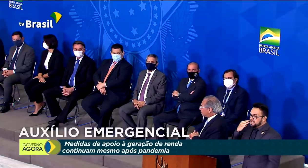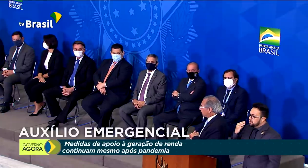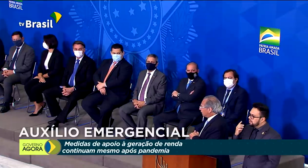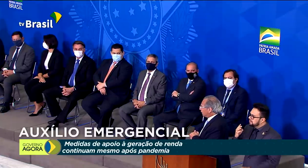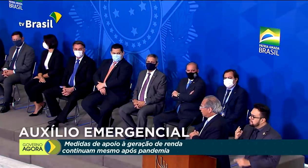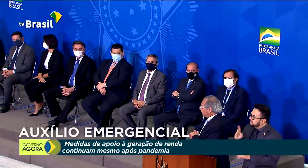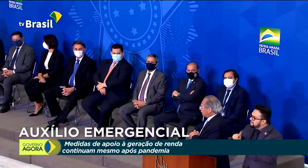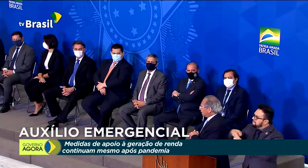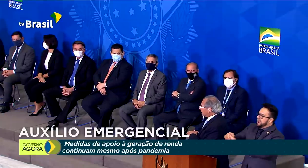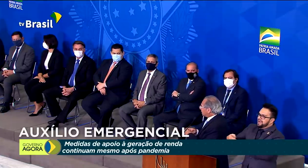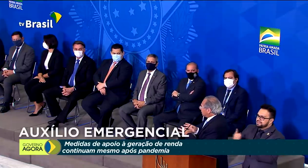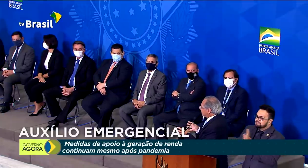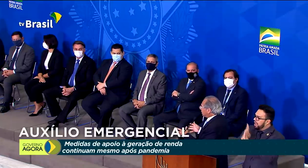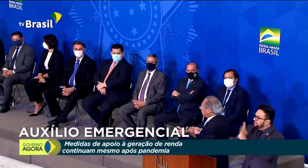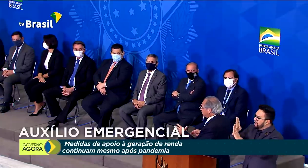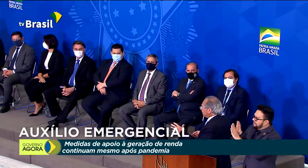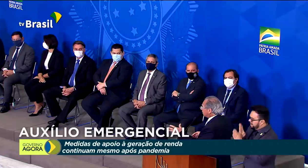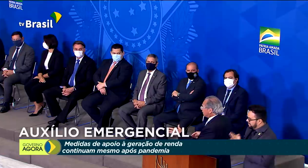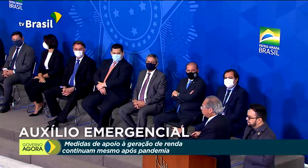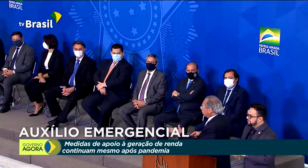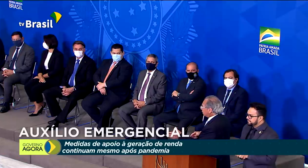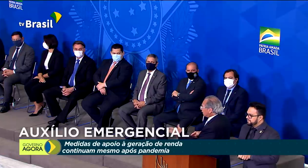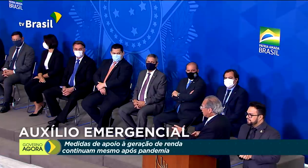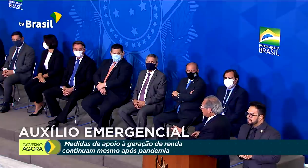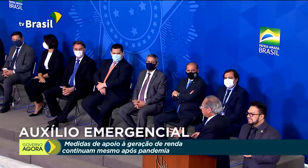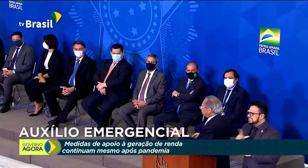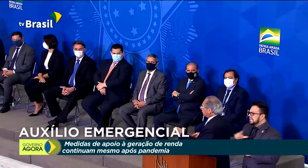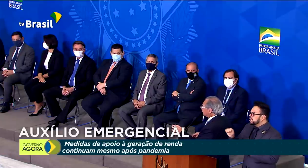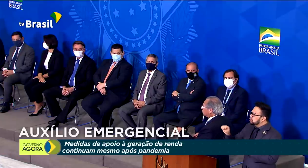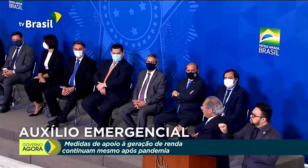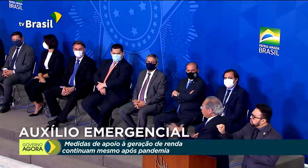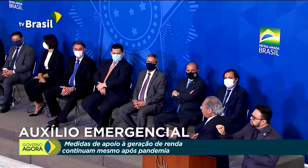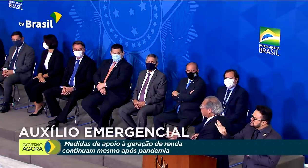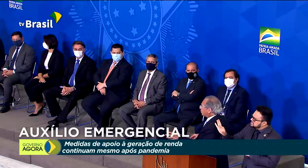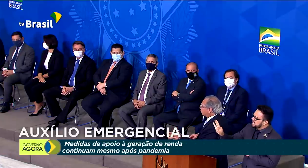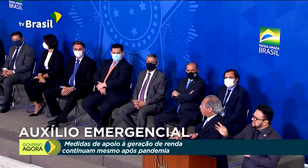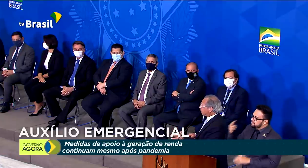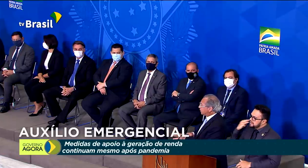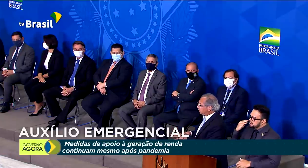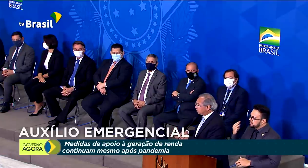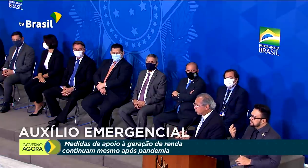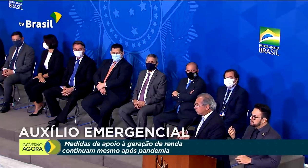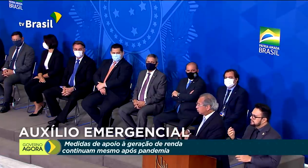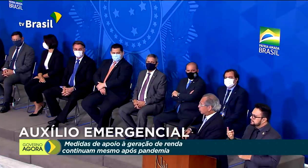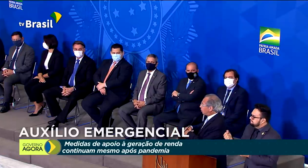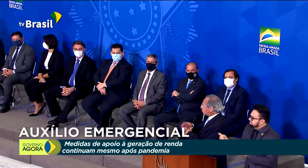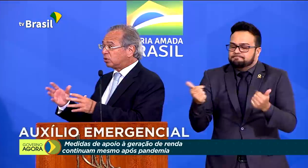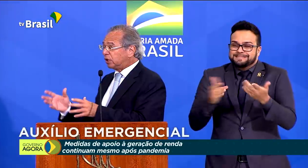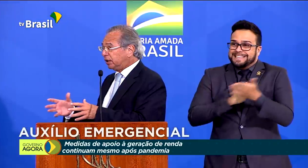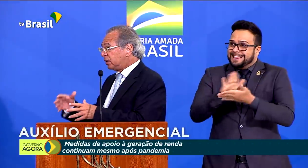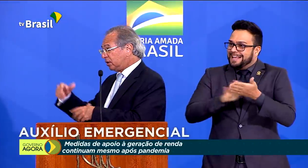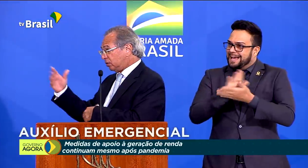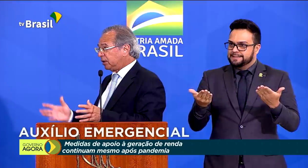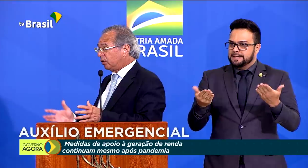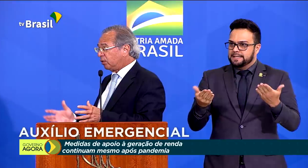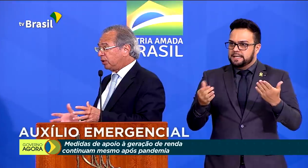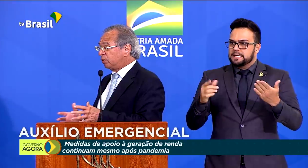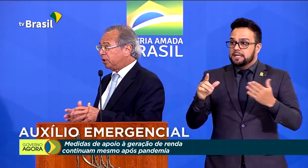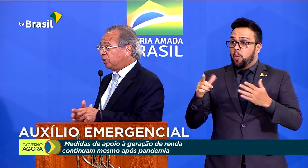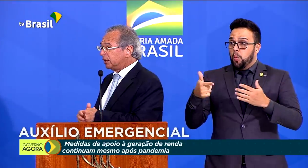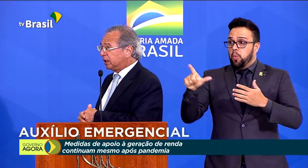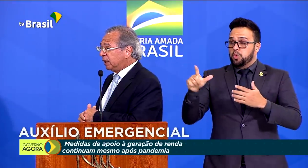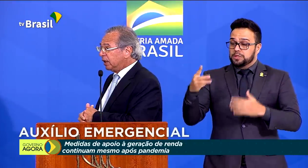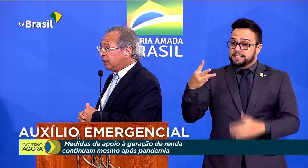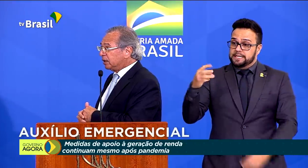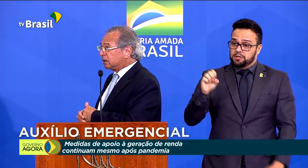descobrimos. Entre esses invisíveis deve ter 8 a 10 milhões de realmente desfavorecidos e os outros 30, 38